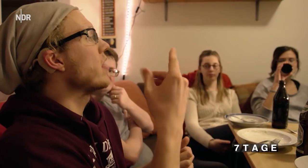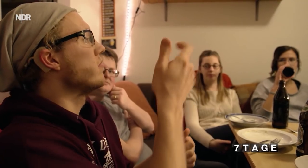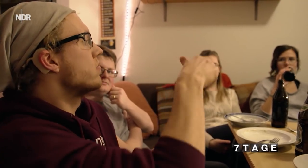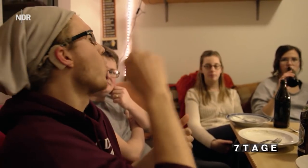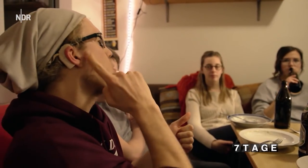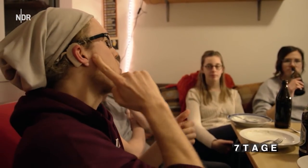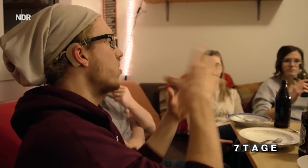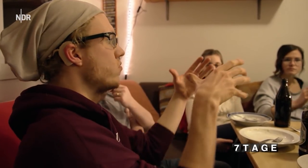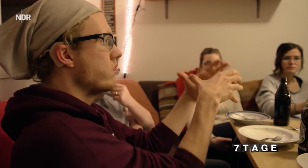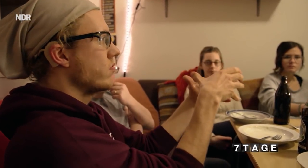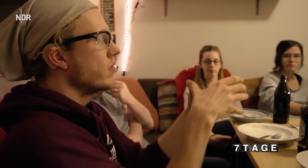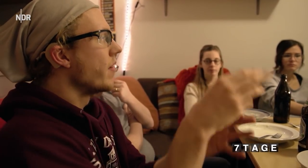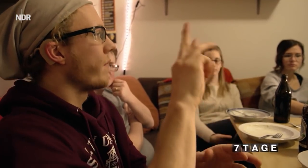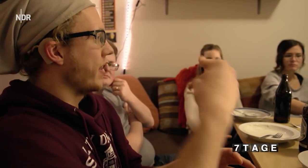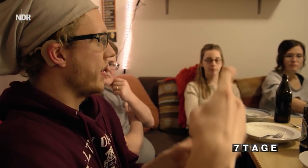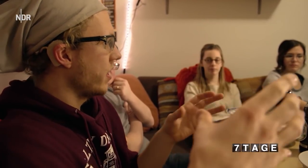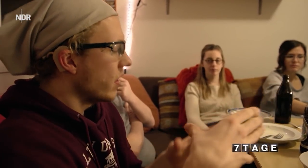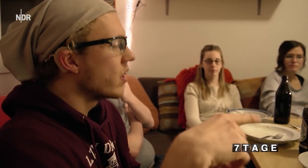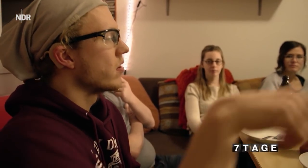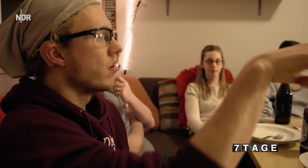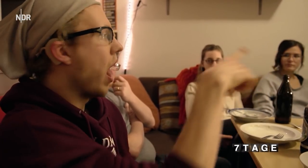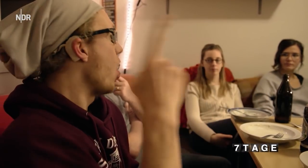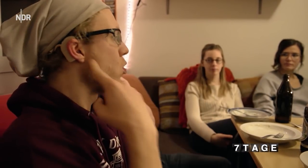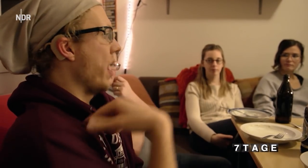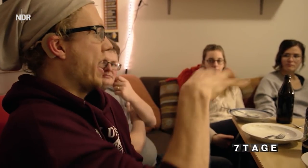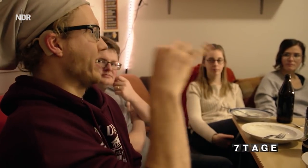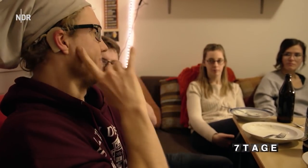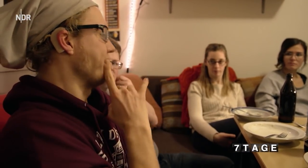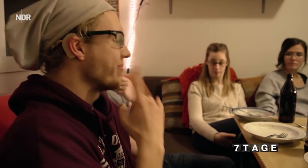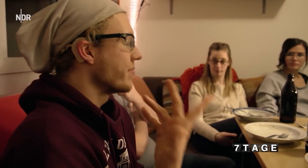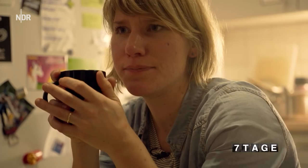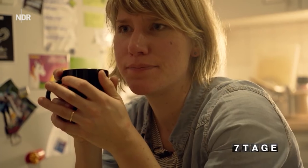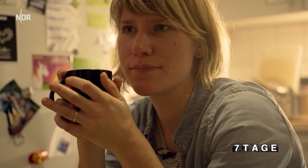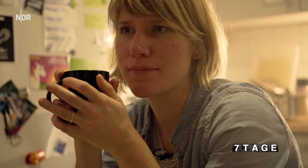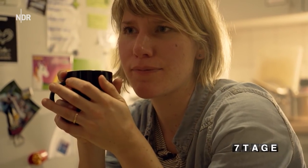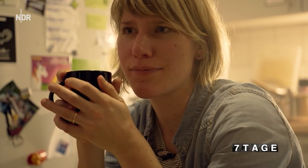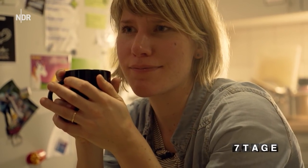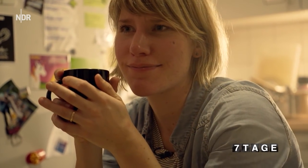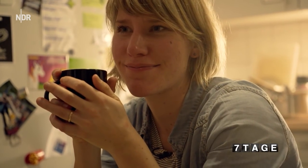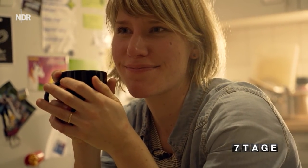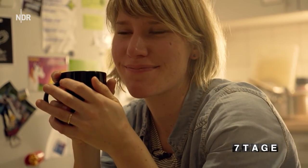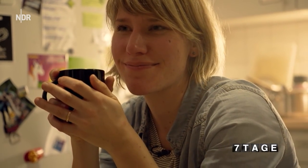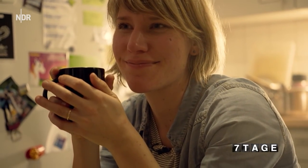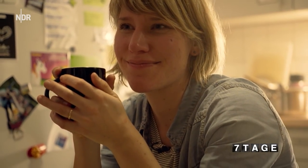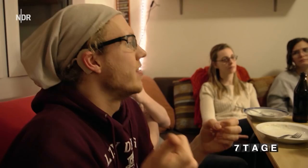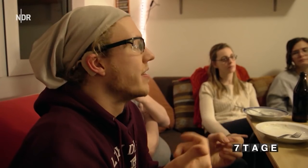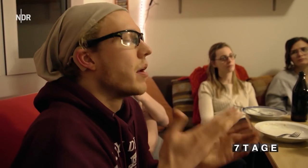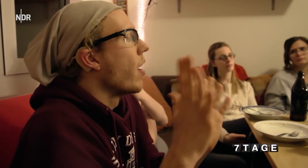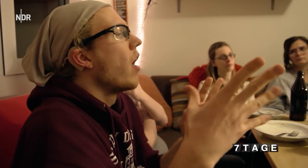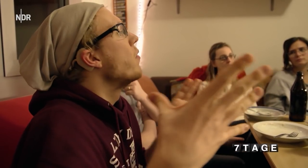hingereist und war in einer Gruppe unterwegs eben auch mit Hörenden. Einzig Gehörloser war ich. Die haben sich viel Mühe